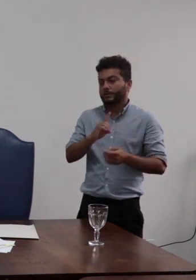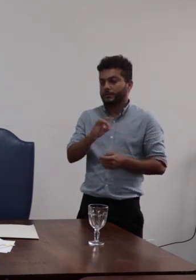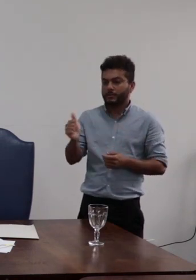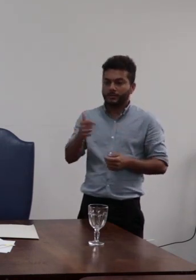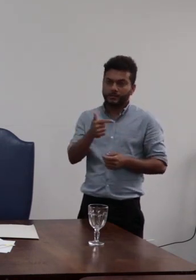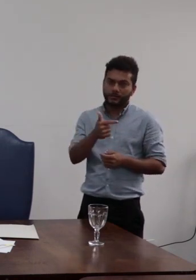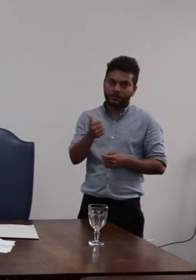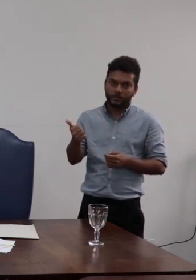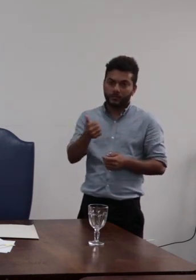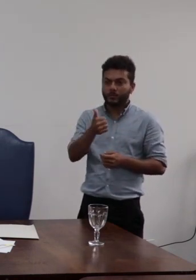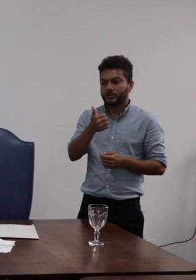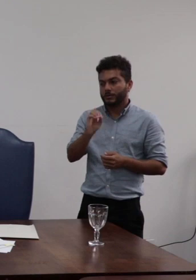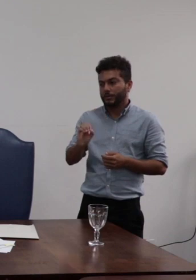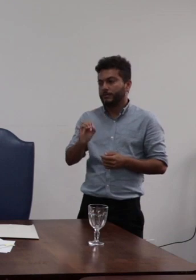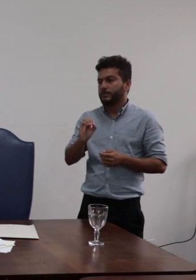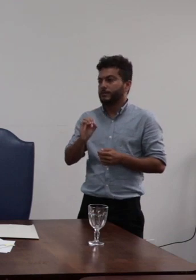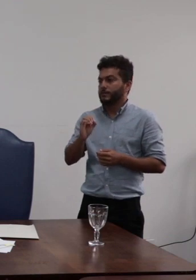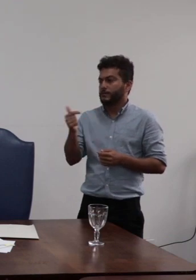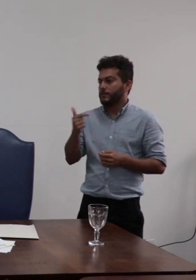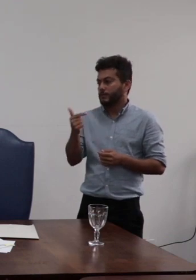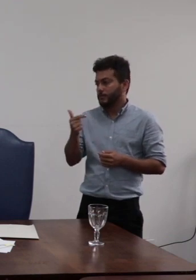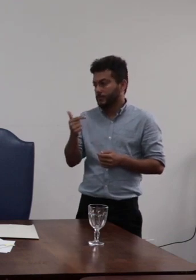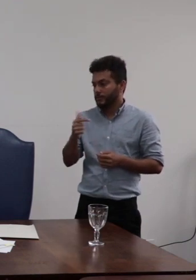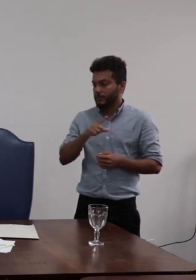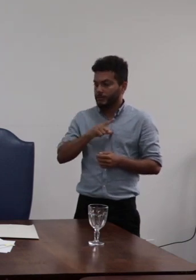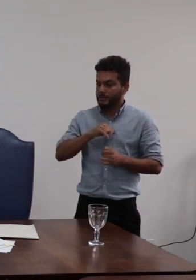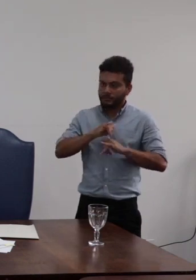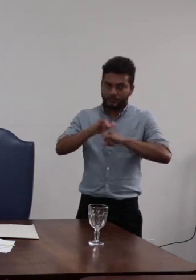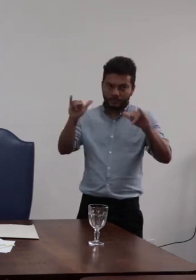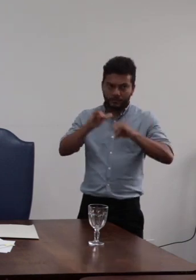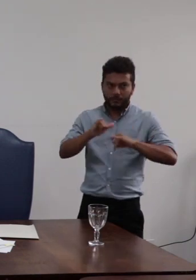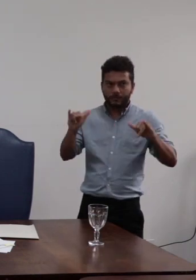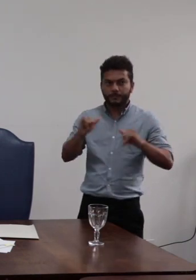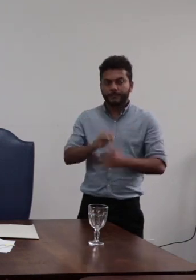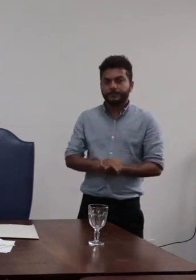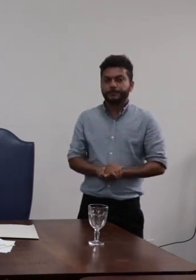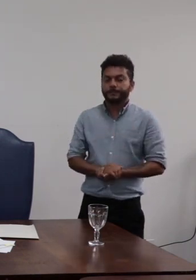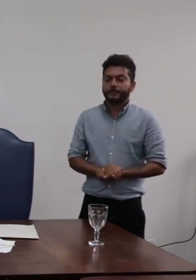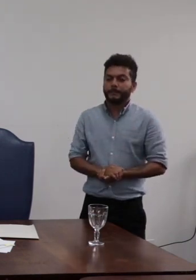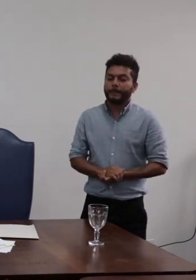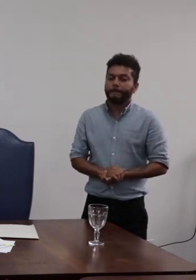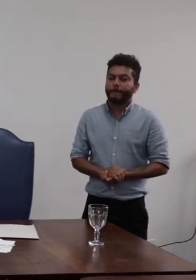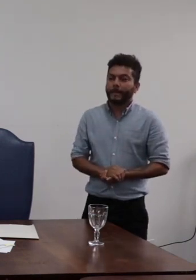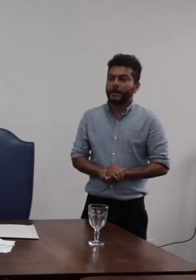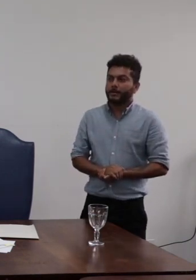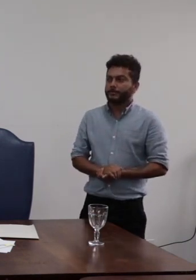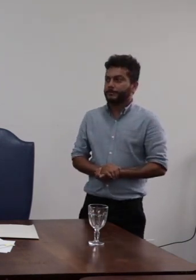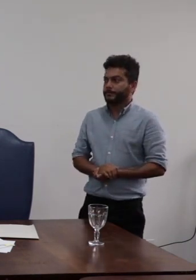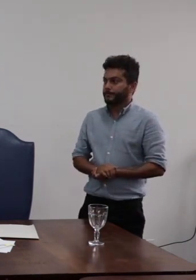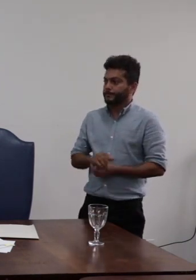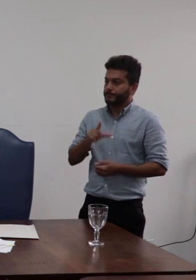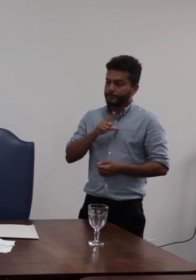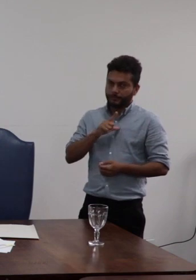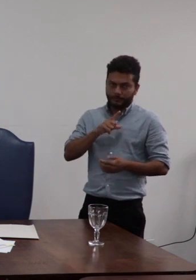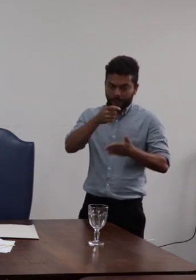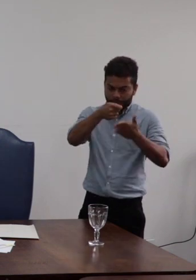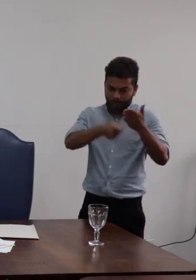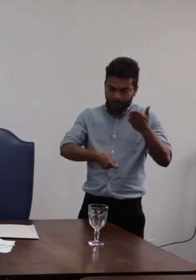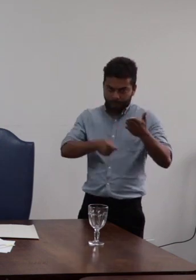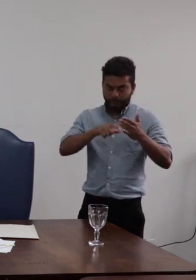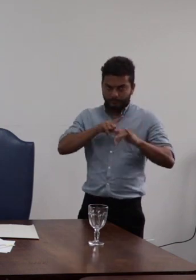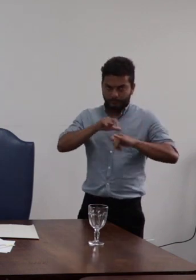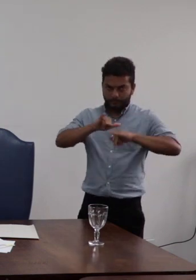2022 e publicada no diário oficial da União em 1 de 11 de 2022 emito o seguinte parecer